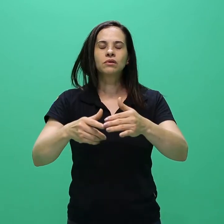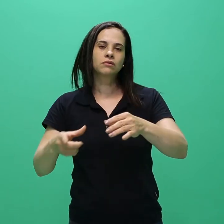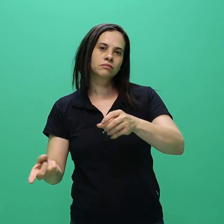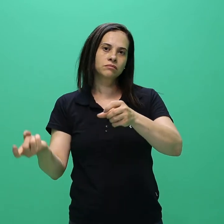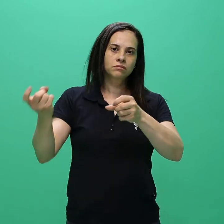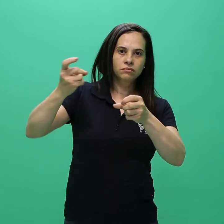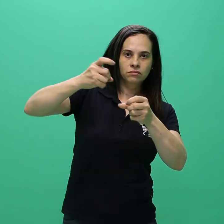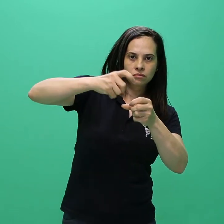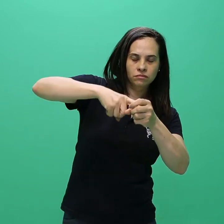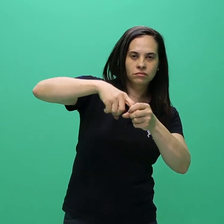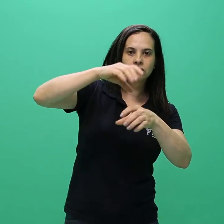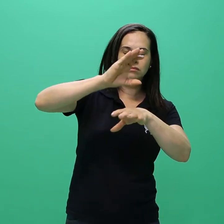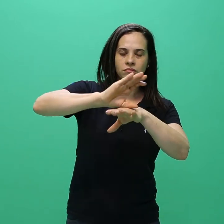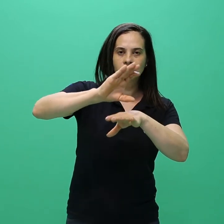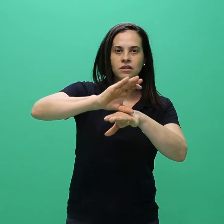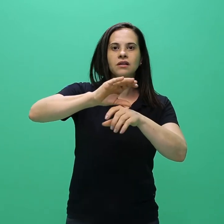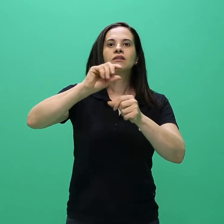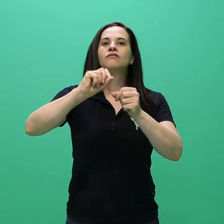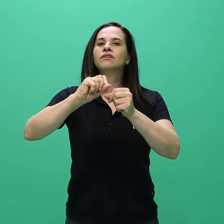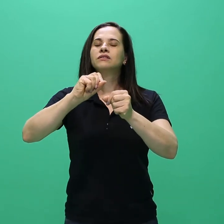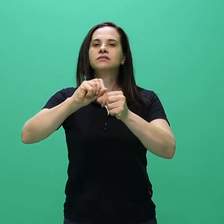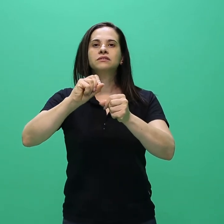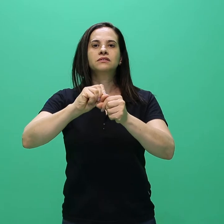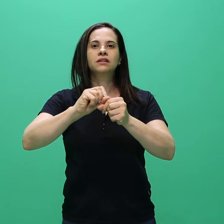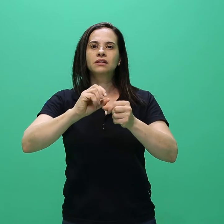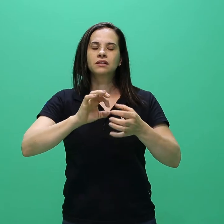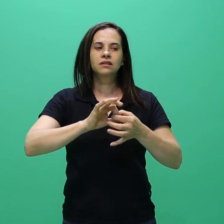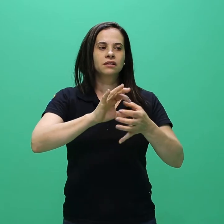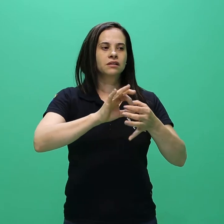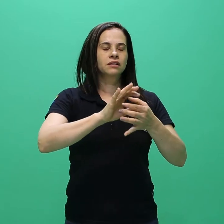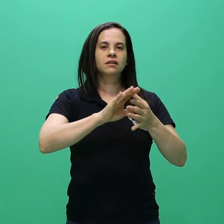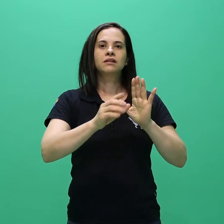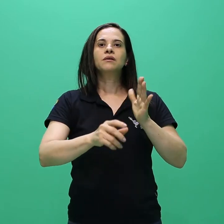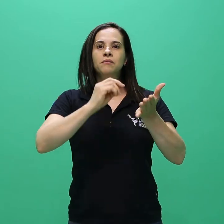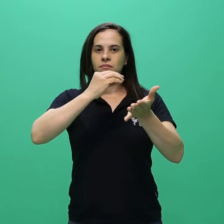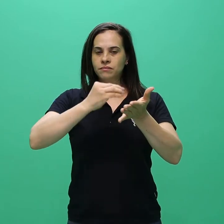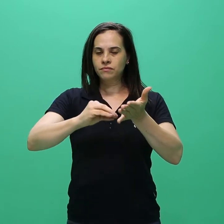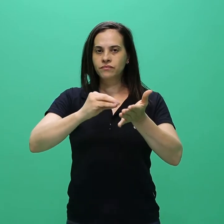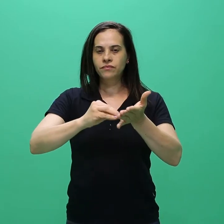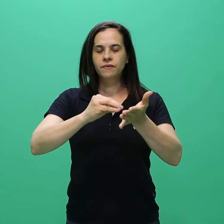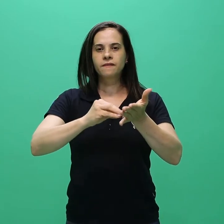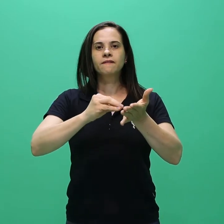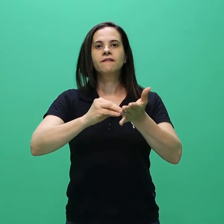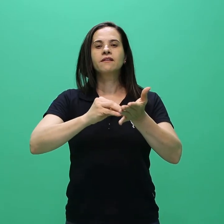secretarias acadêmicas, observando o edital de resultado final.